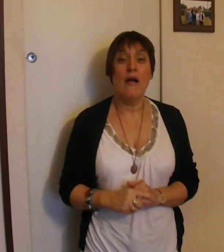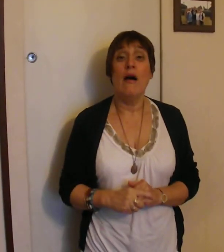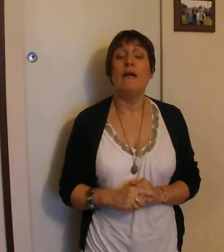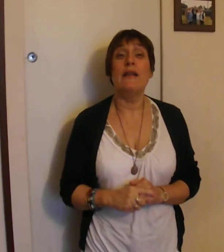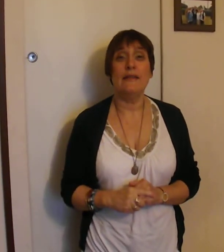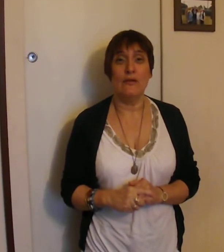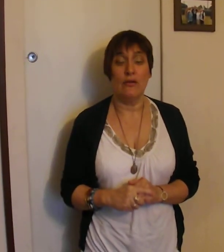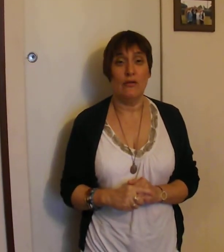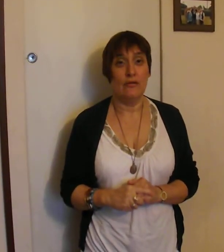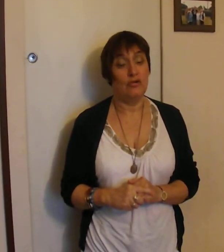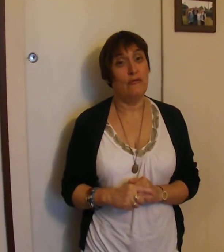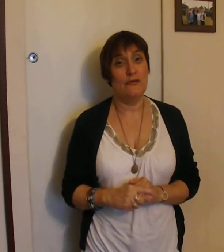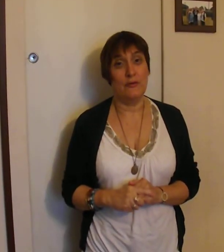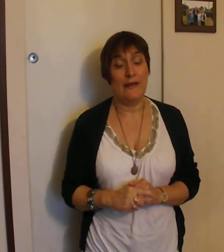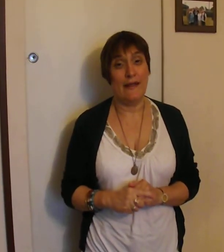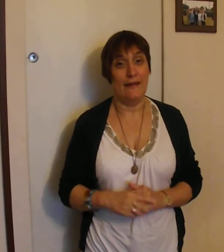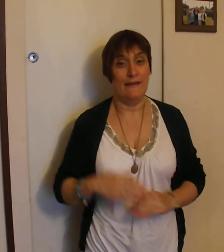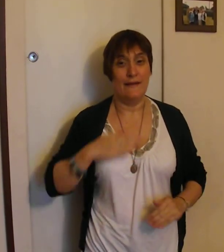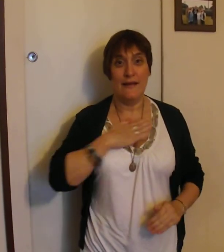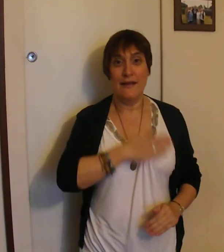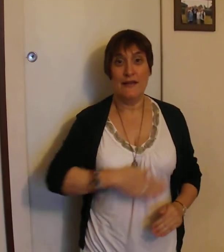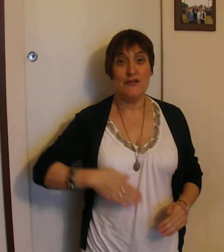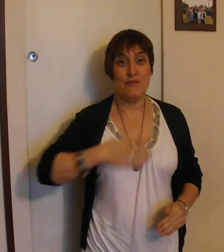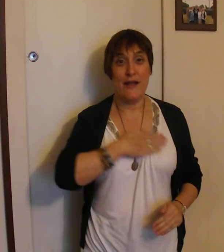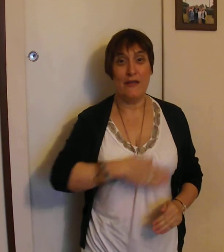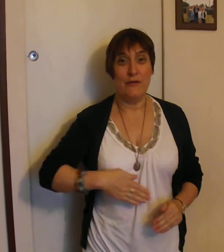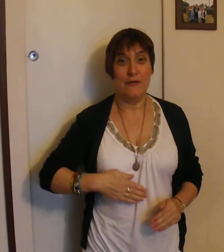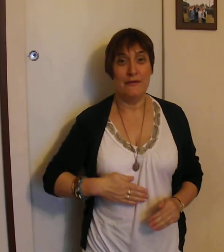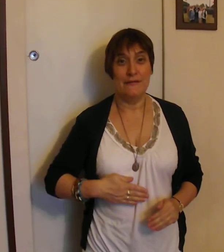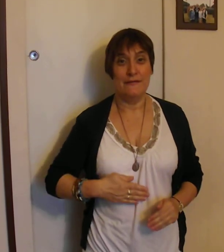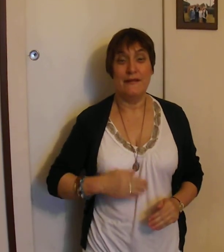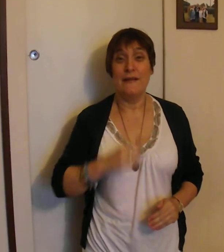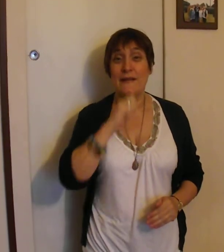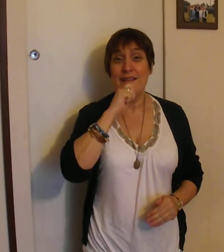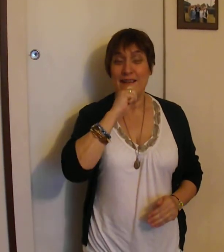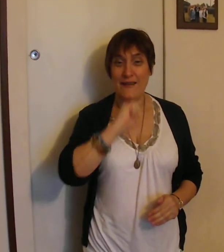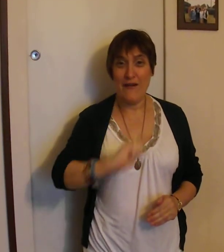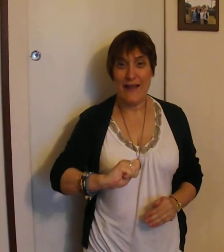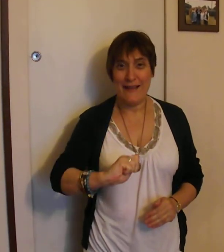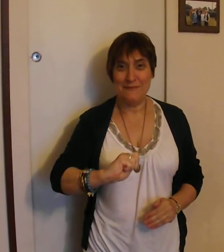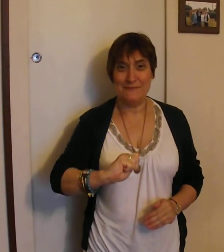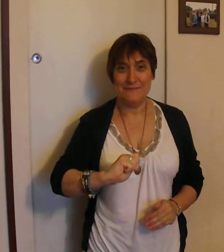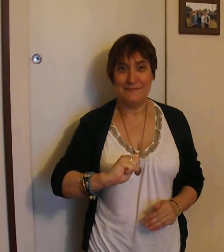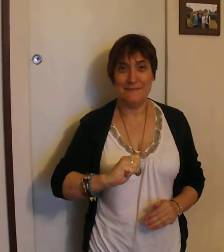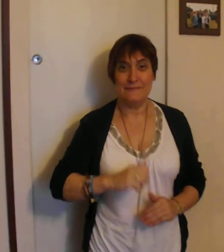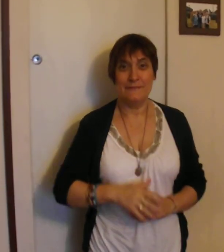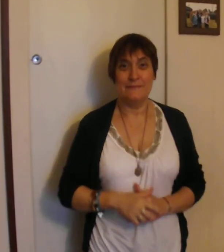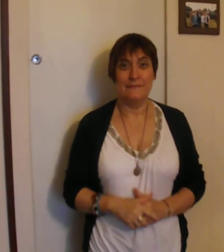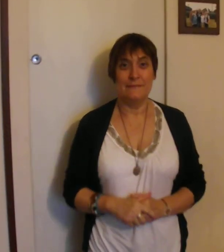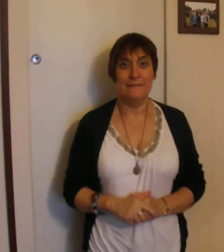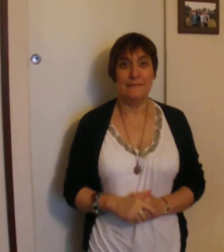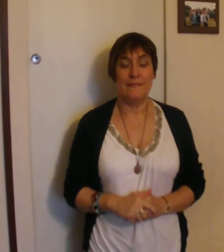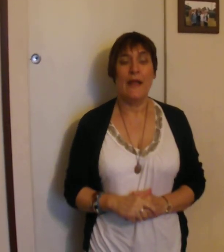En attendant, je vous souhaite un joyeux Noël. en ancora ? ? Et ?'est